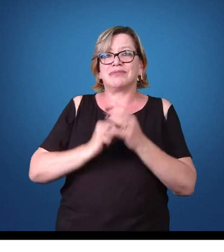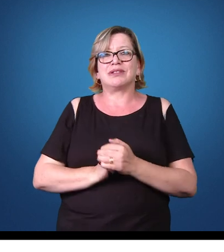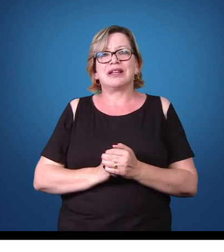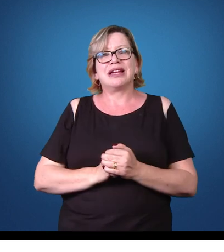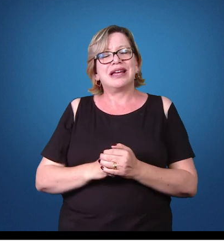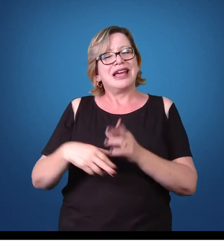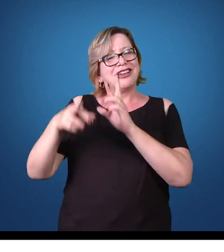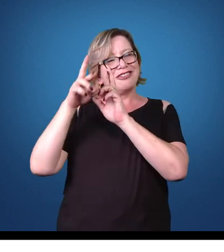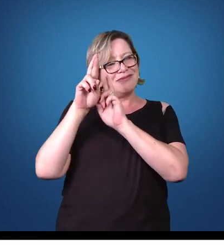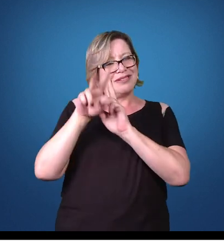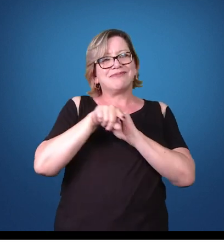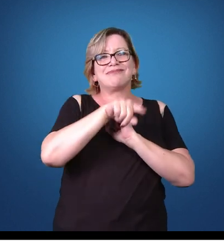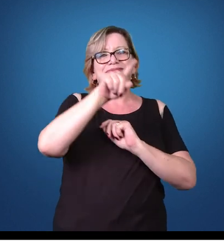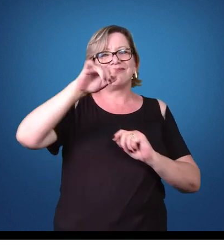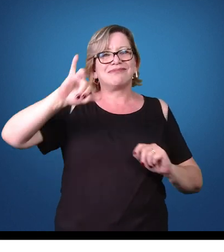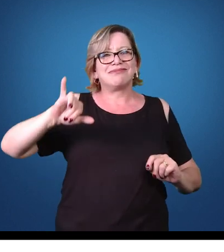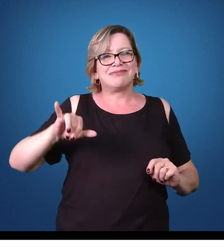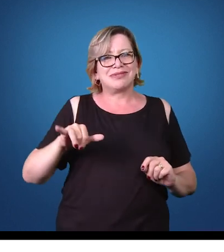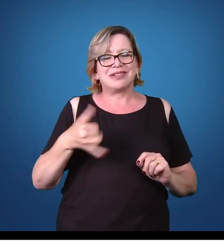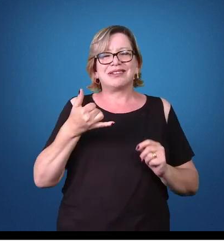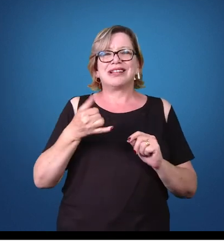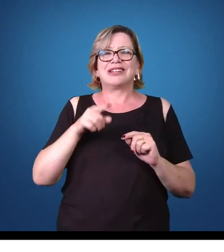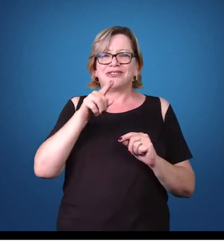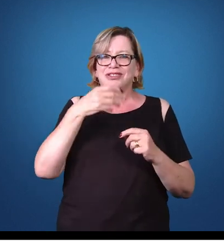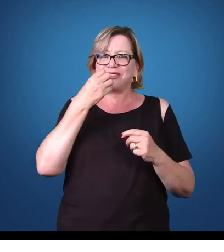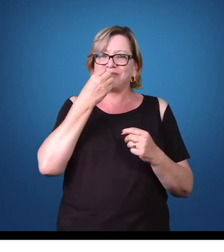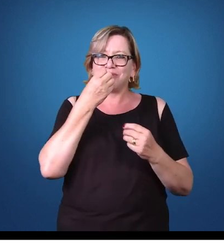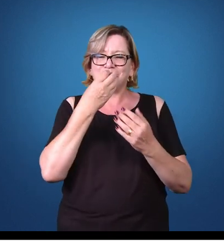Espero que tenham aproveitado e bons estudos.